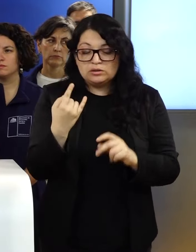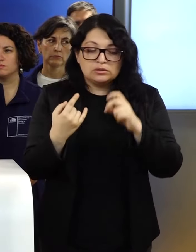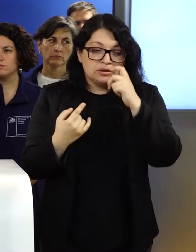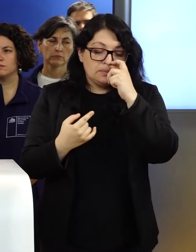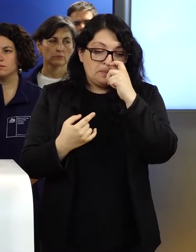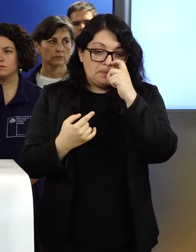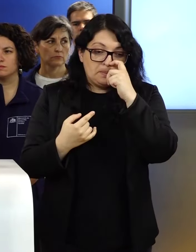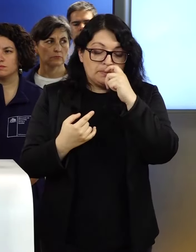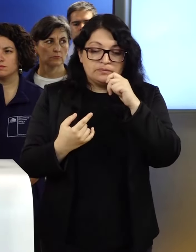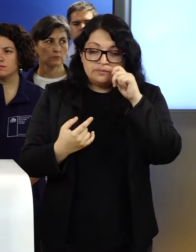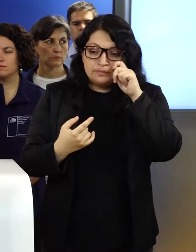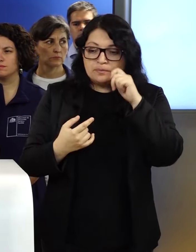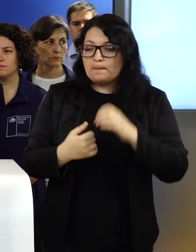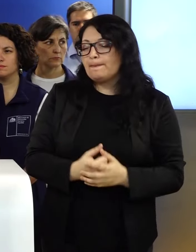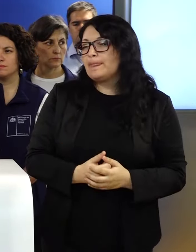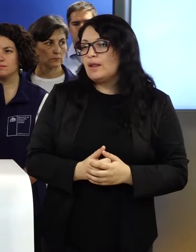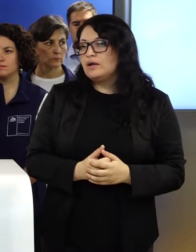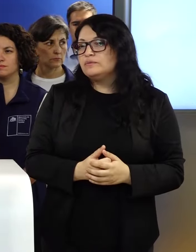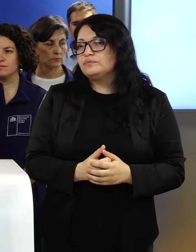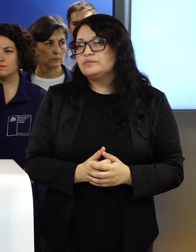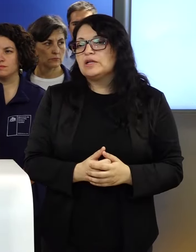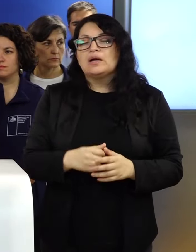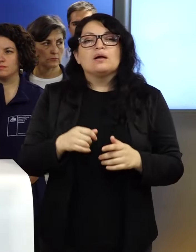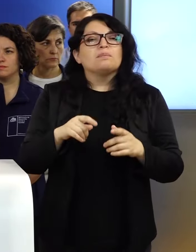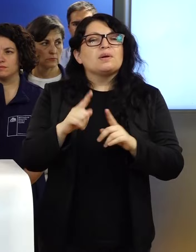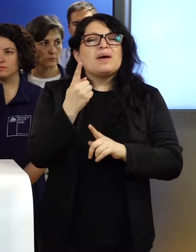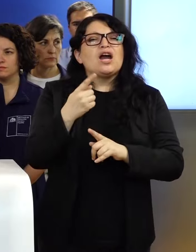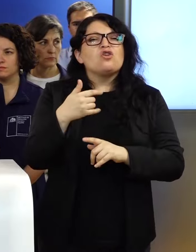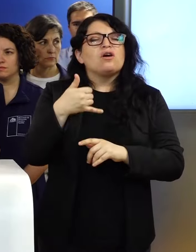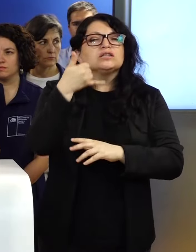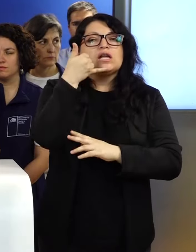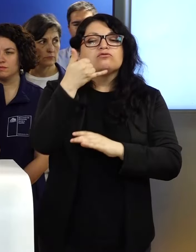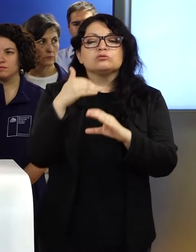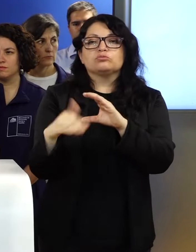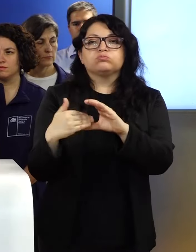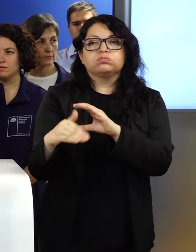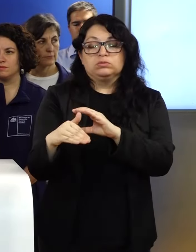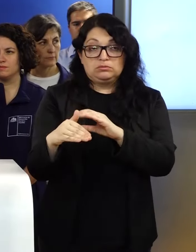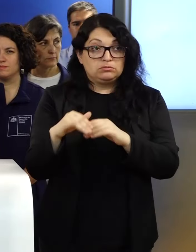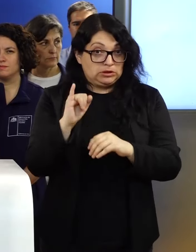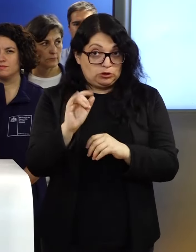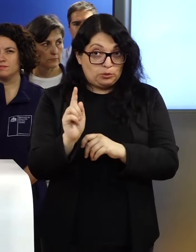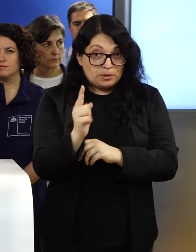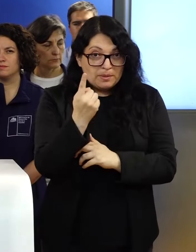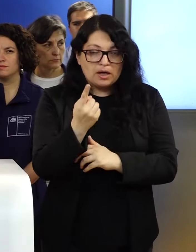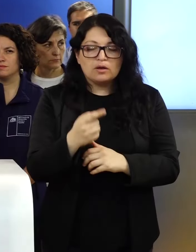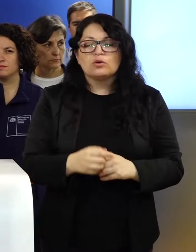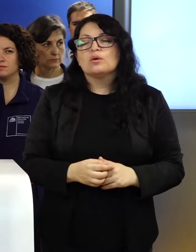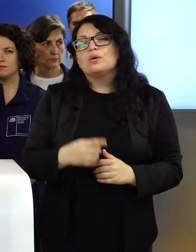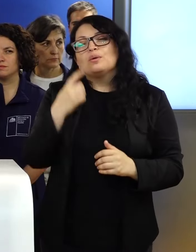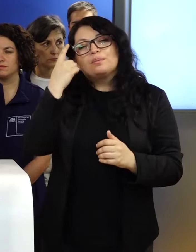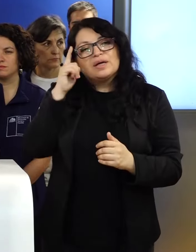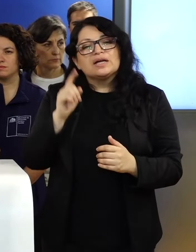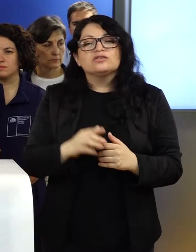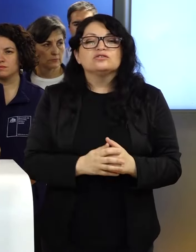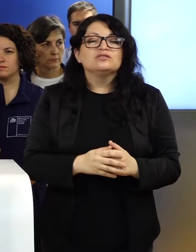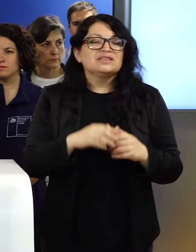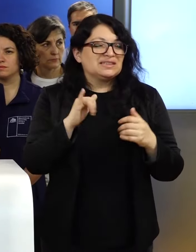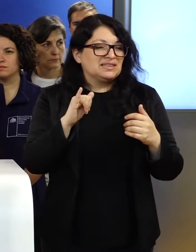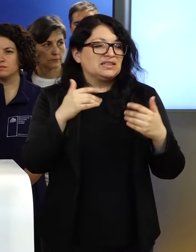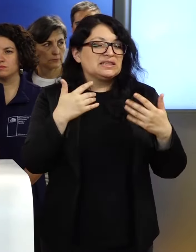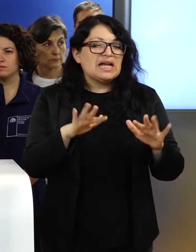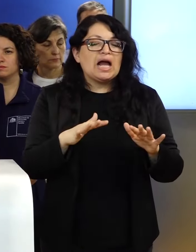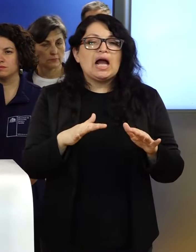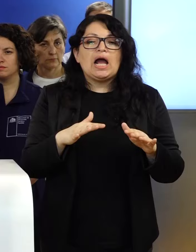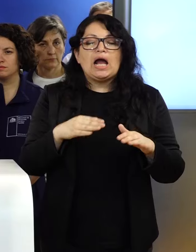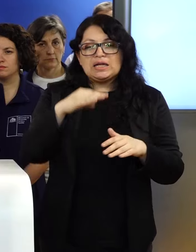más inmediata la alerta SAE que llega a los teléfonos, pero en vista de lo que ha sido la experiencia de